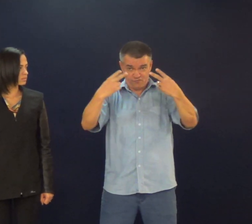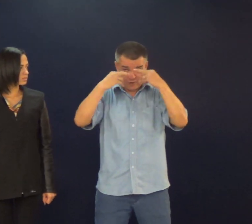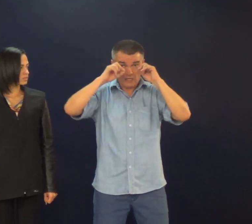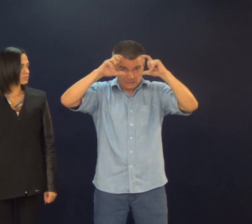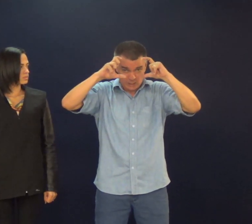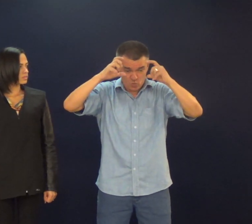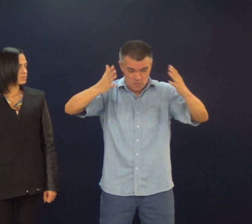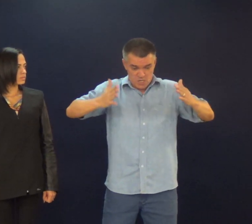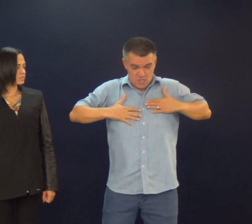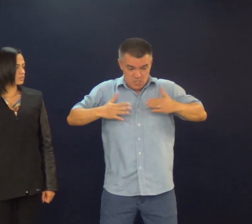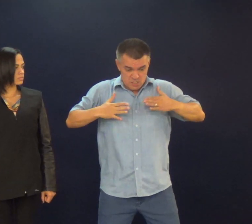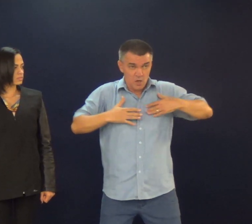Eu, olha pra mim